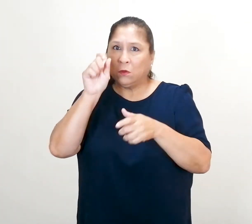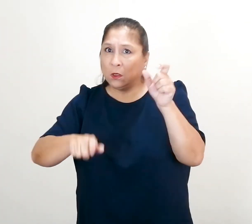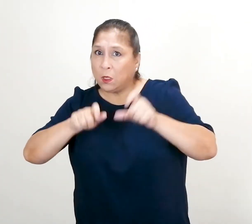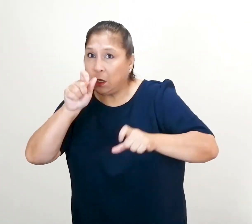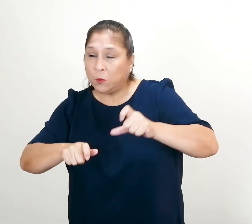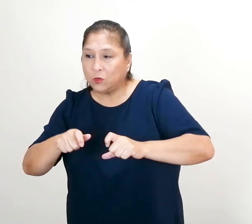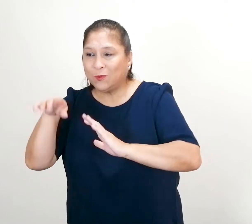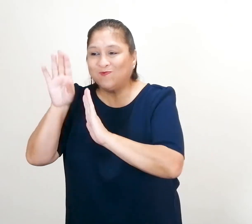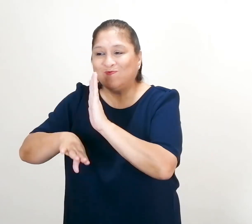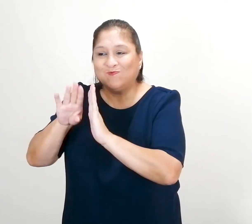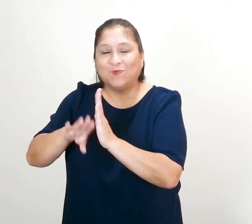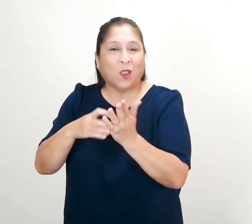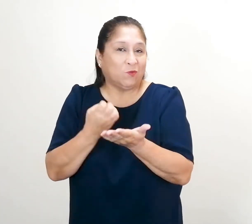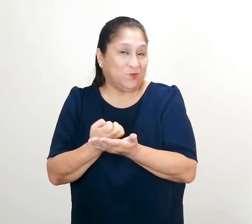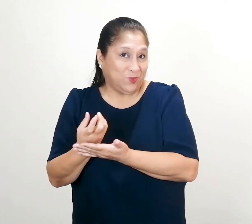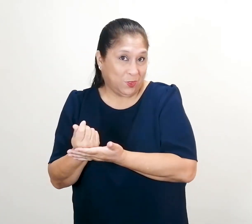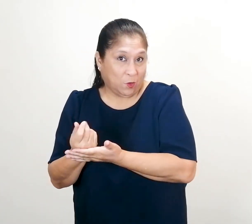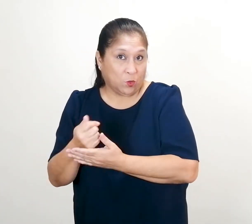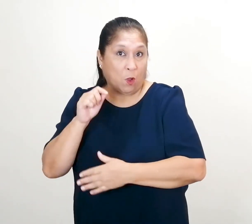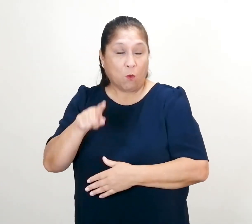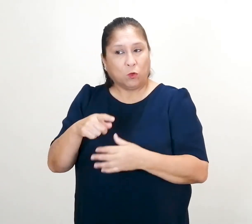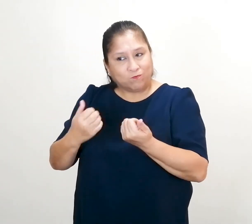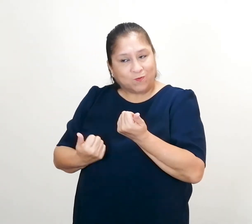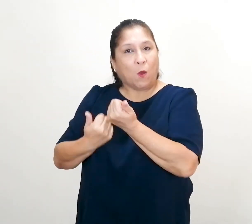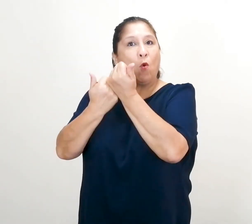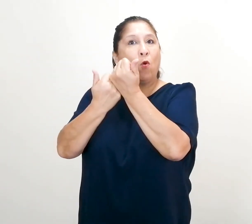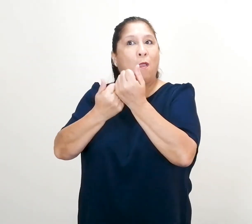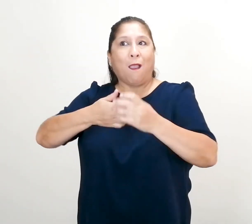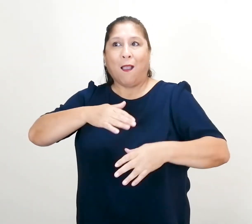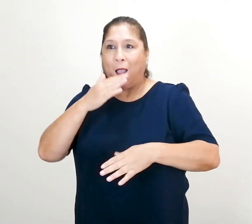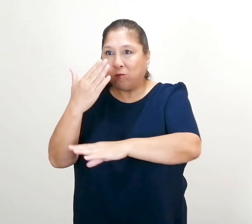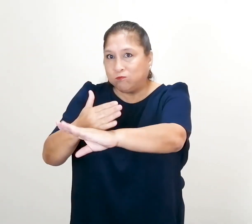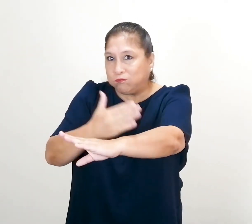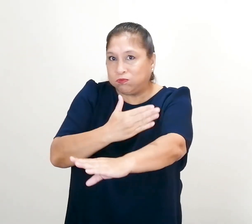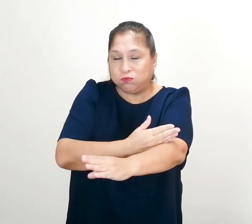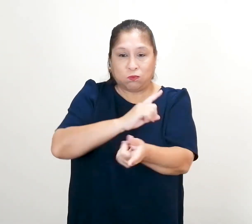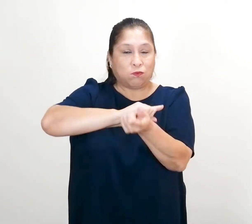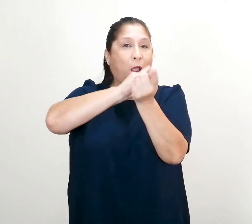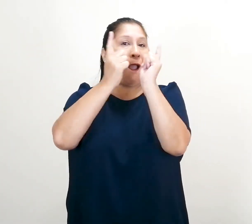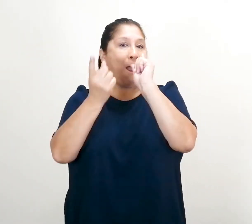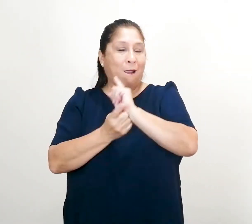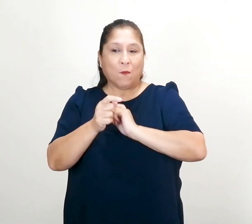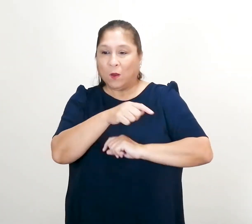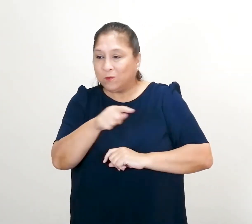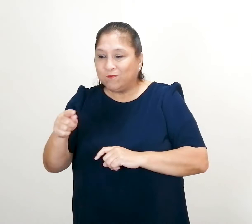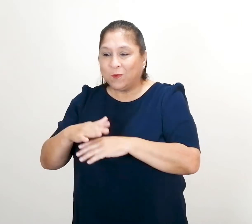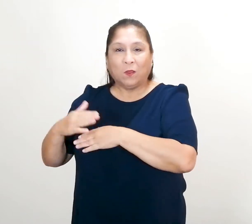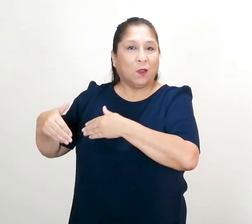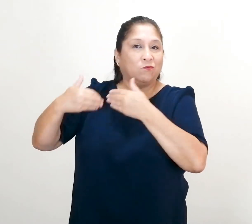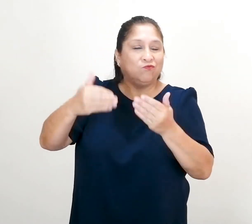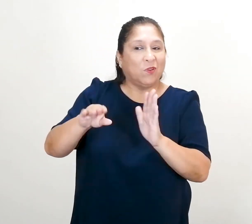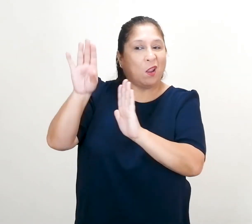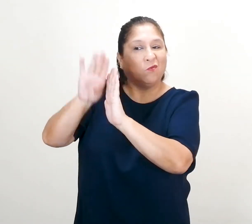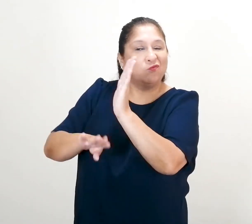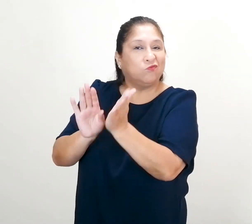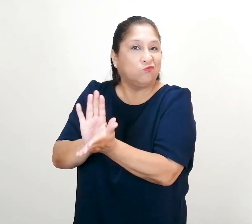menos recursos, pues contribuye a mejorar, a revertir las condiciones derivadas de la exclusión social, cultural